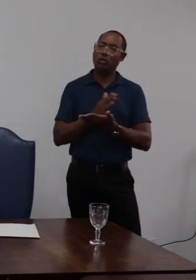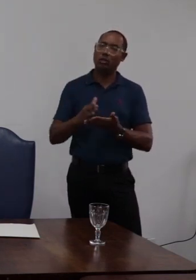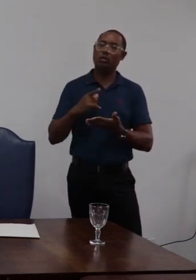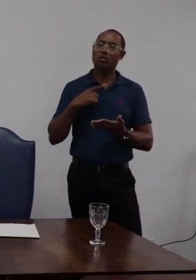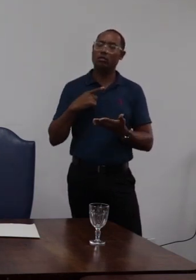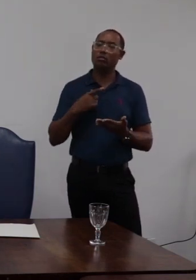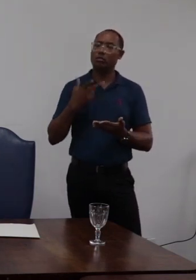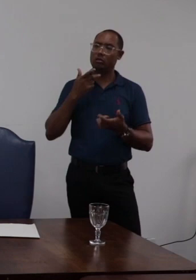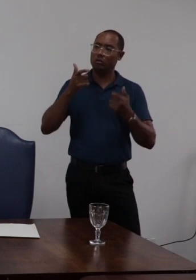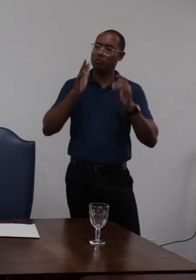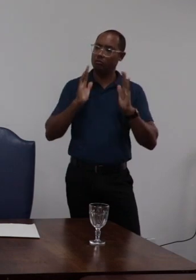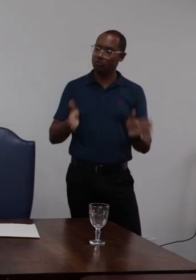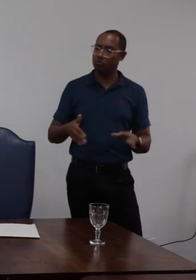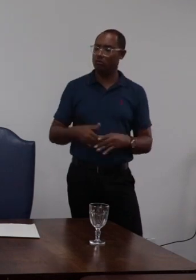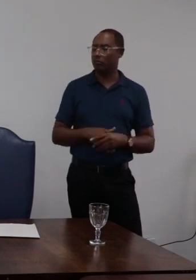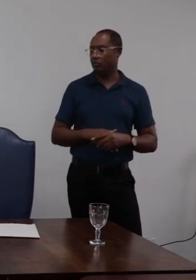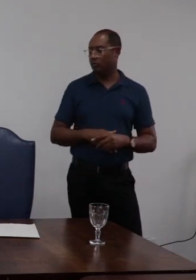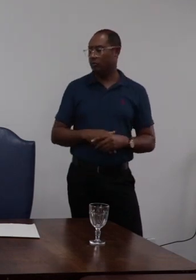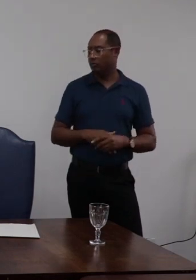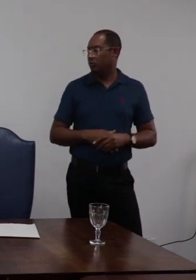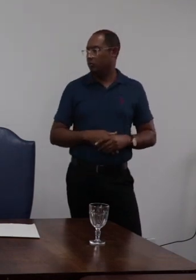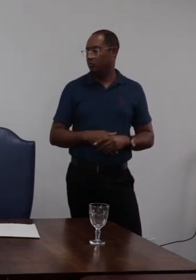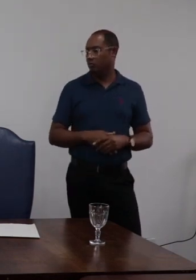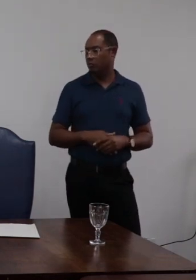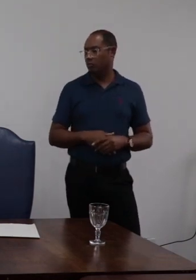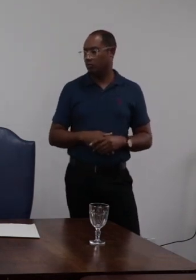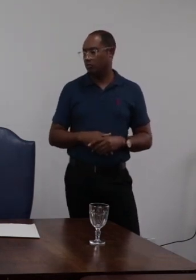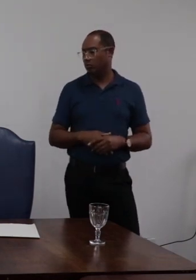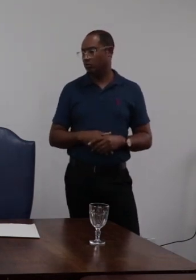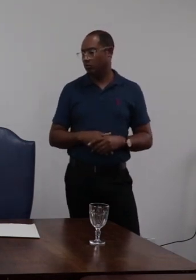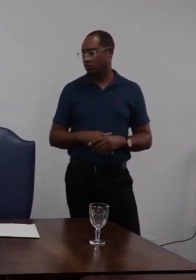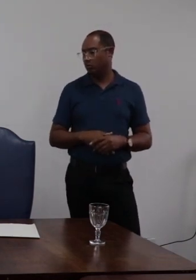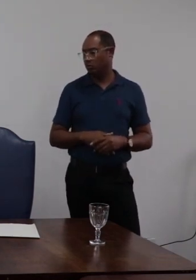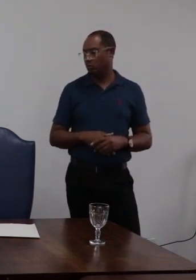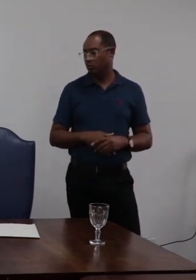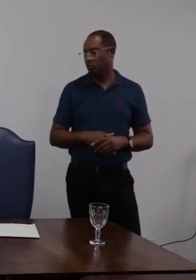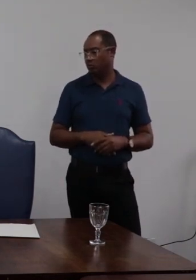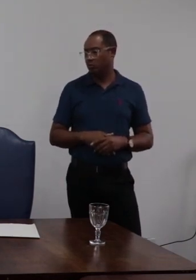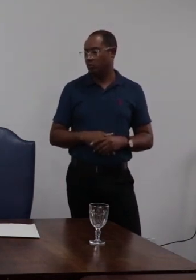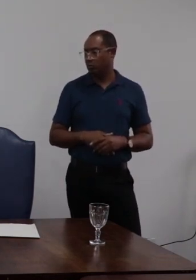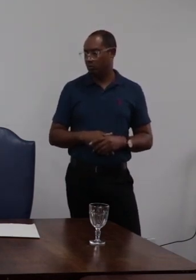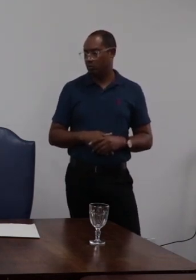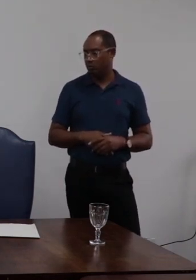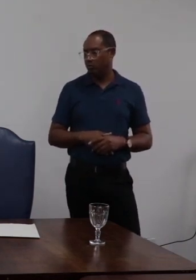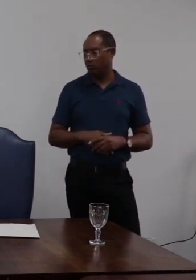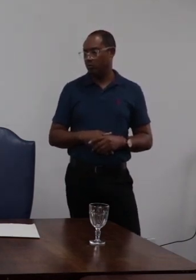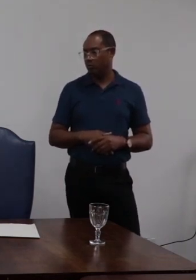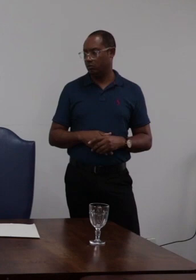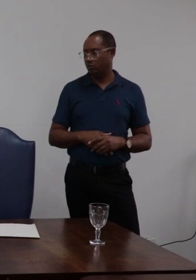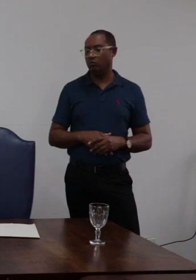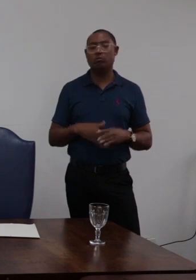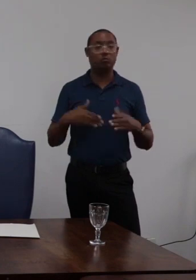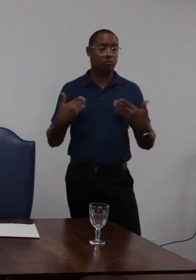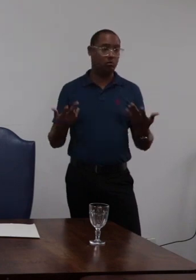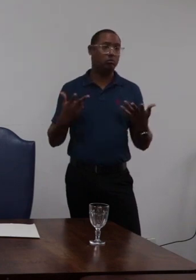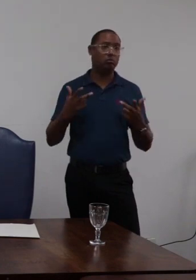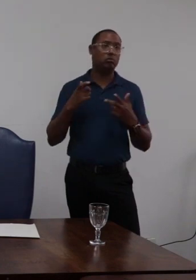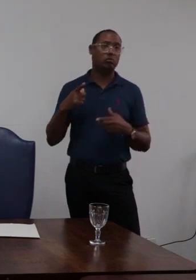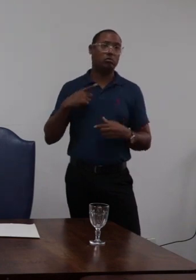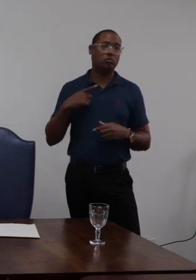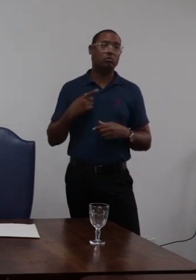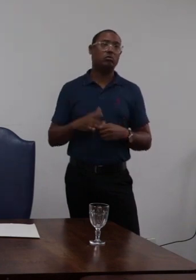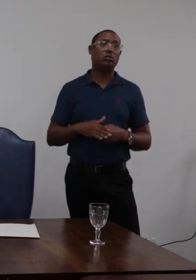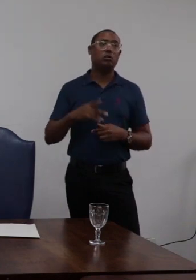como já mencionei anteriormente então eu queria só colocar essa essa questão então veja nós temos